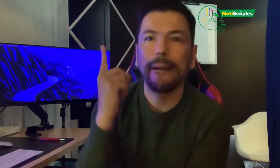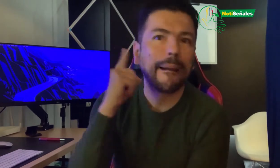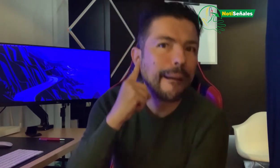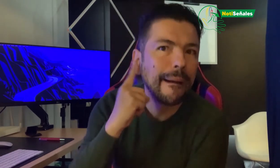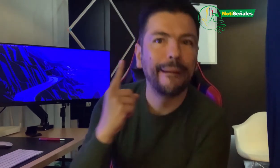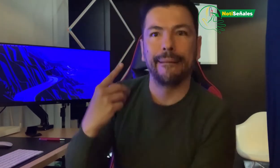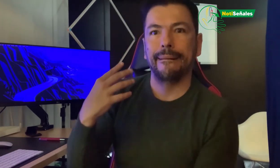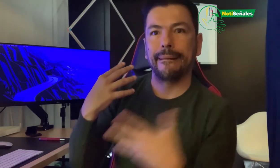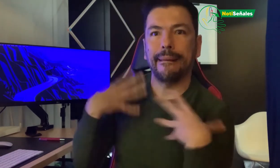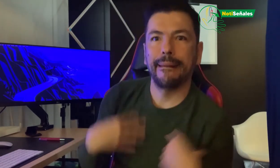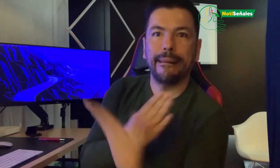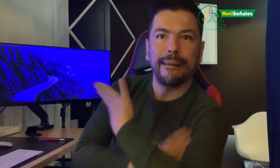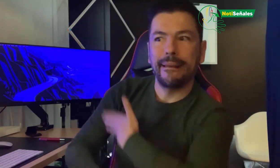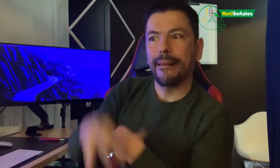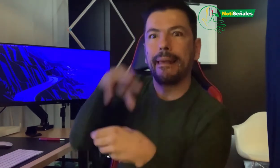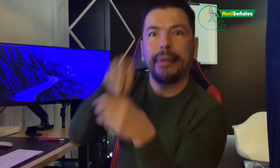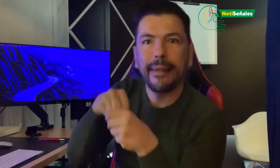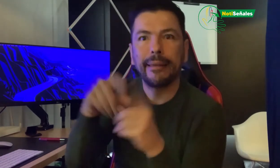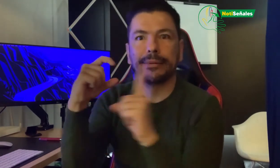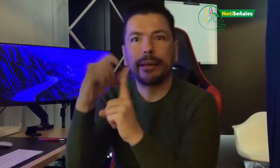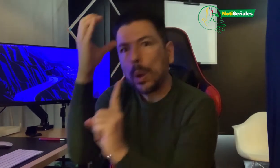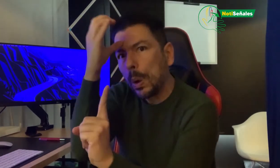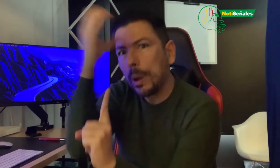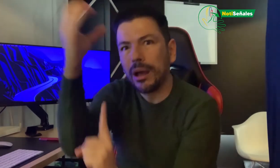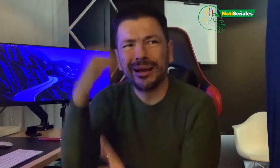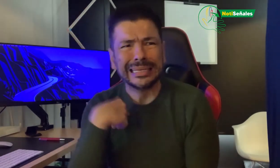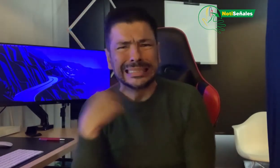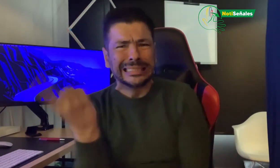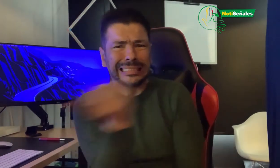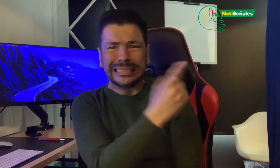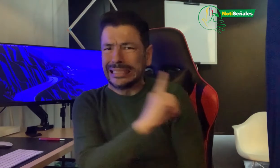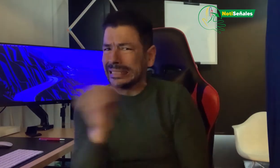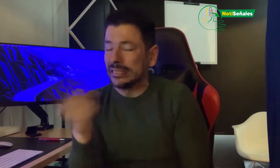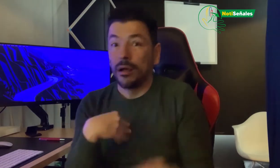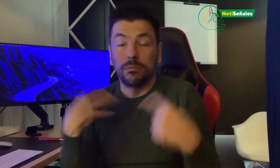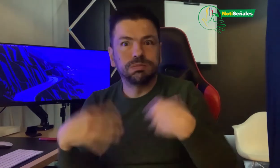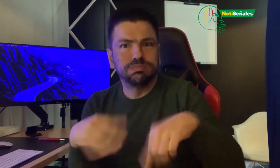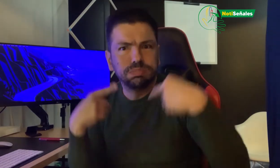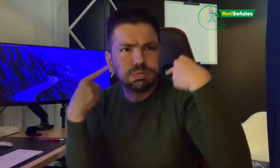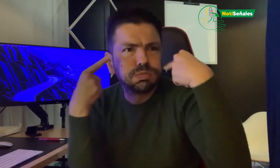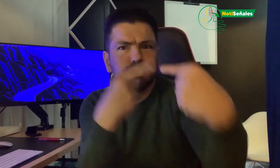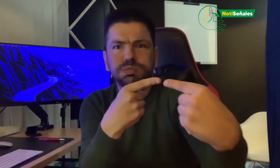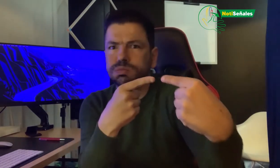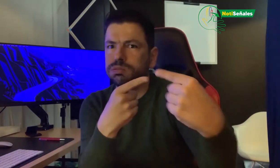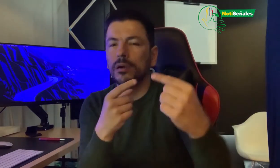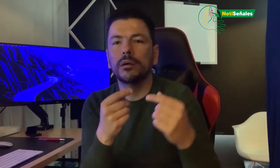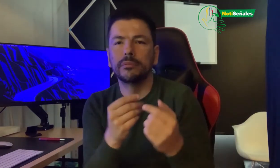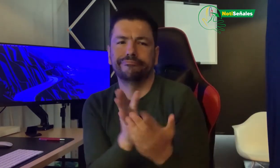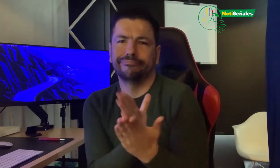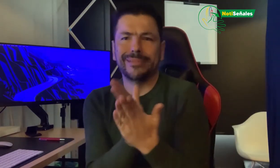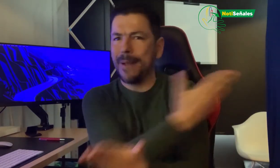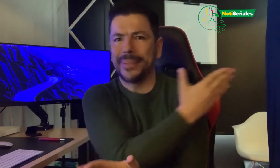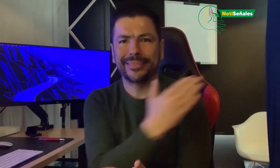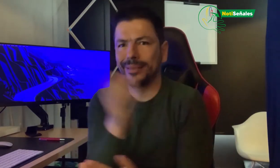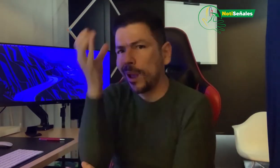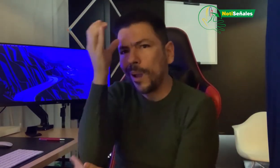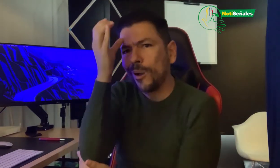Que este es el concepto y fue una discusión y nosotros pensamos que no, es algo realmente aparte.